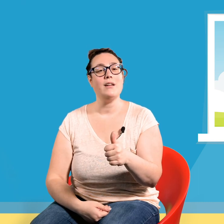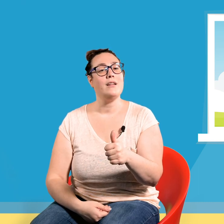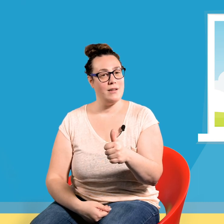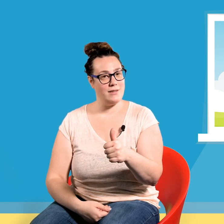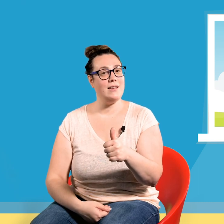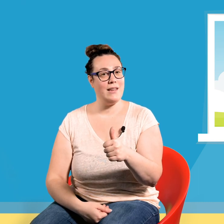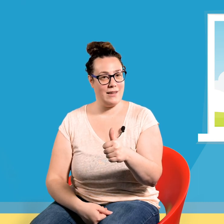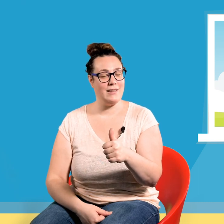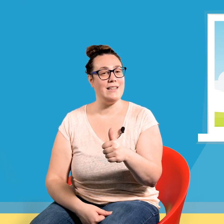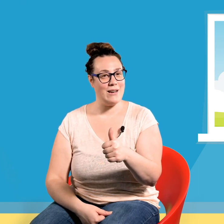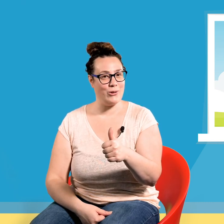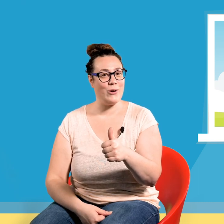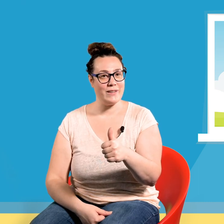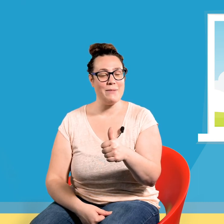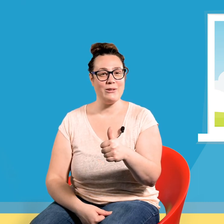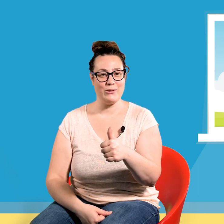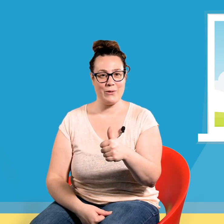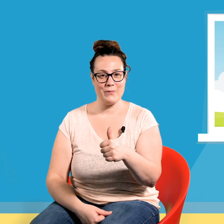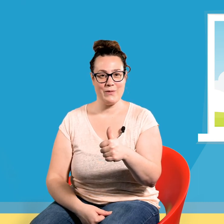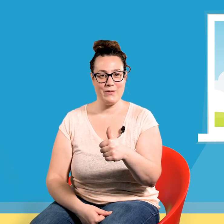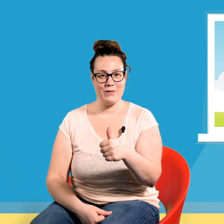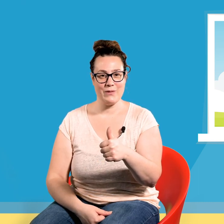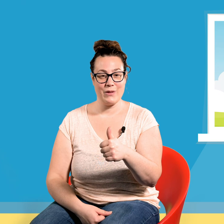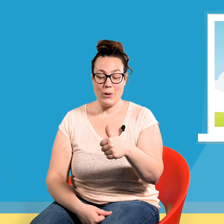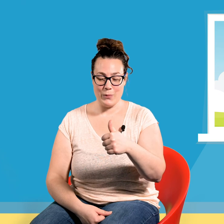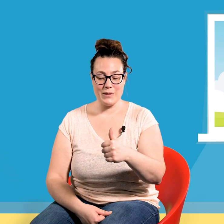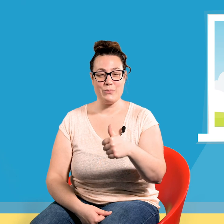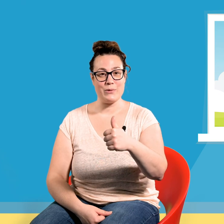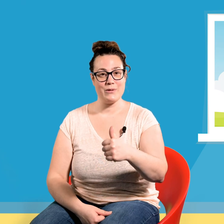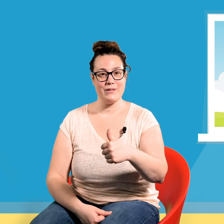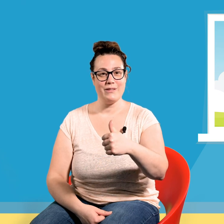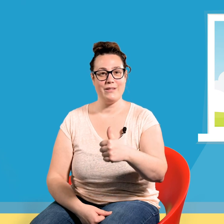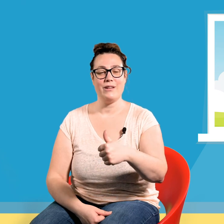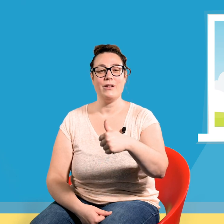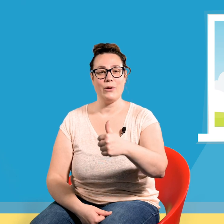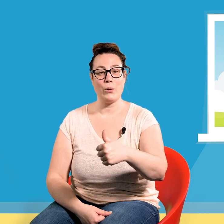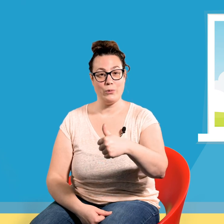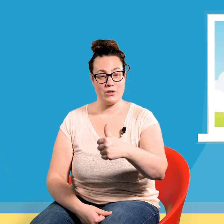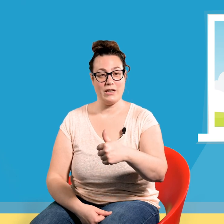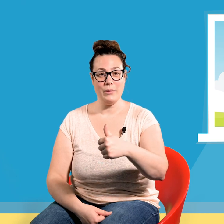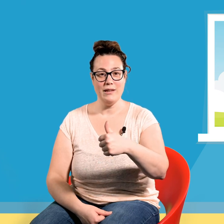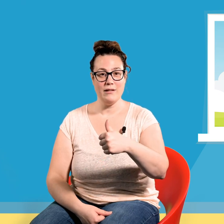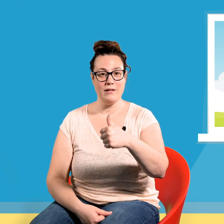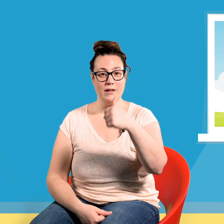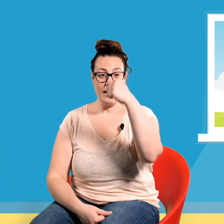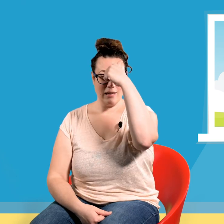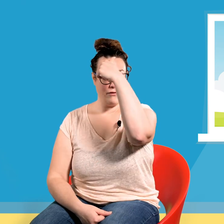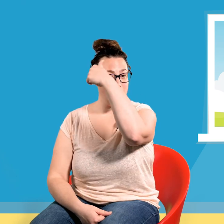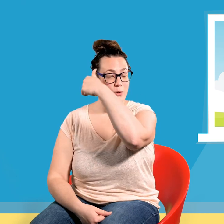C'est qu'il est l'heure de rentrer maintenant. Petit pouce retourne chez lui. Il fait le